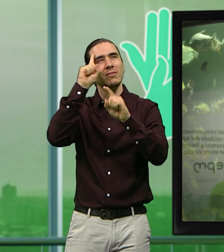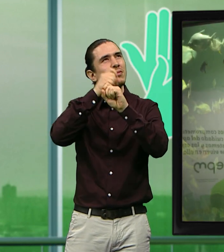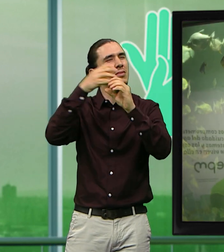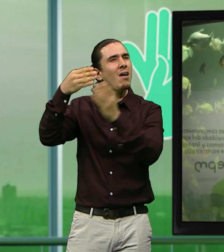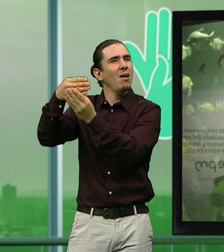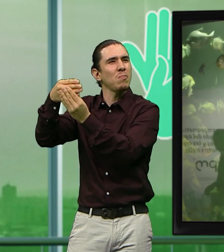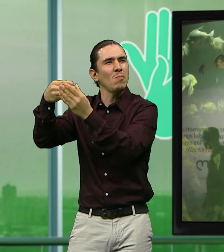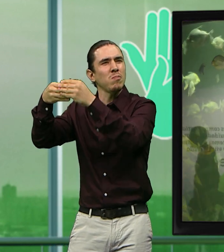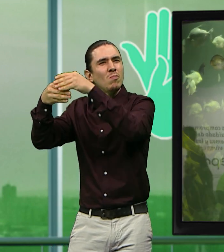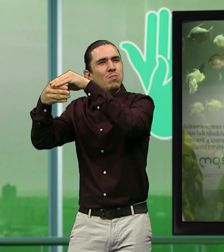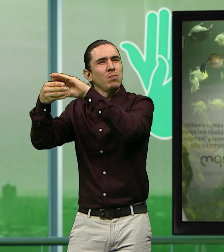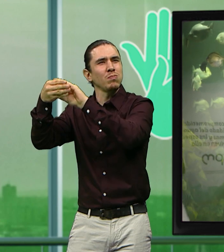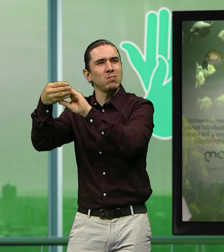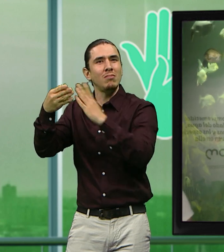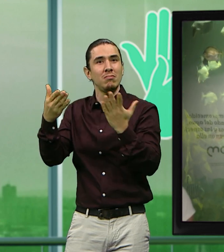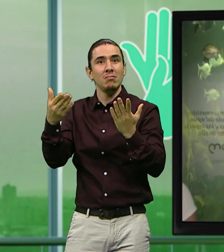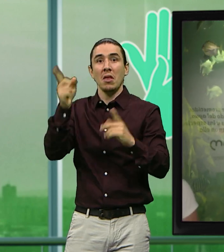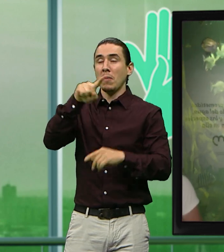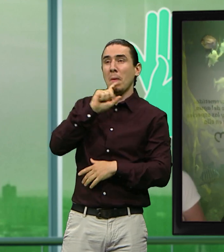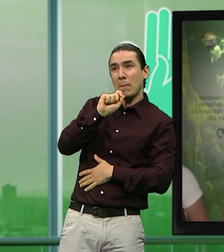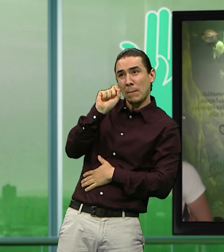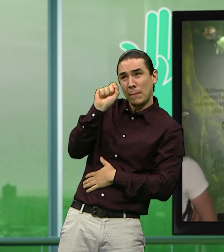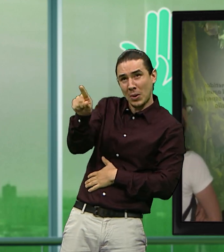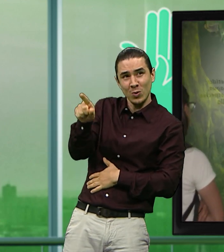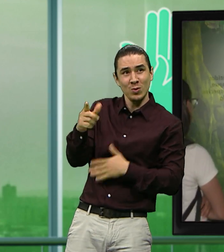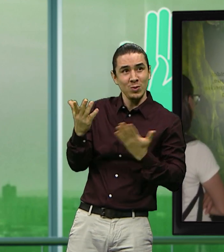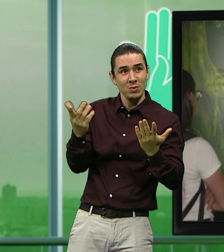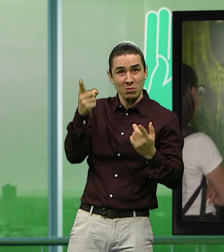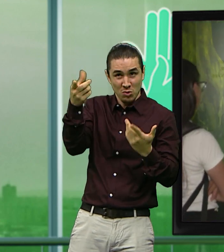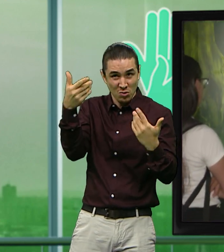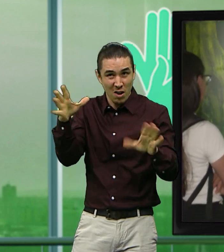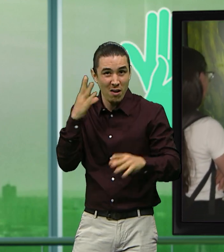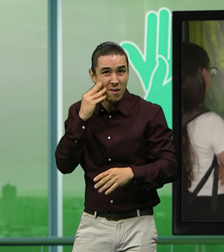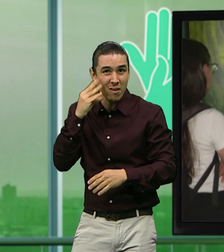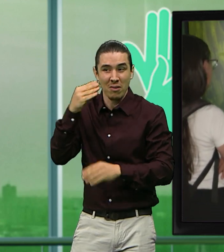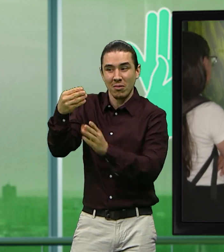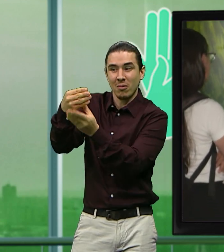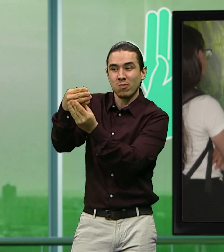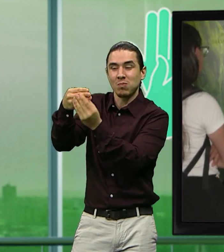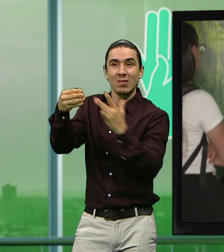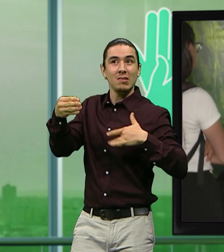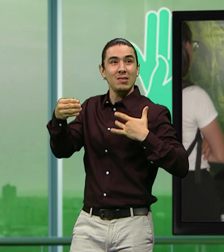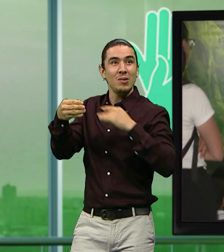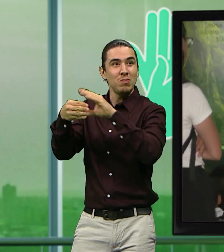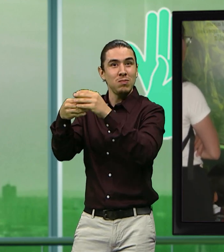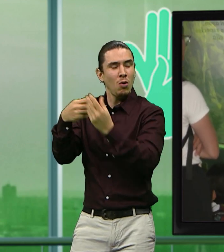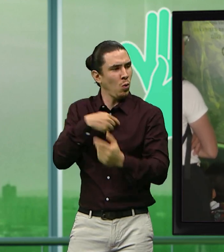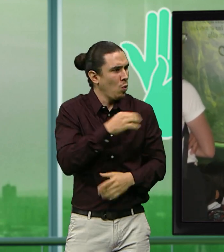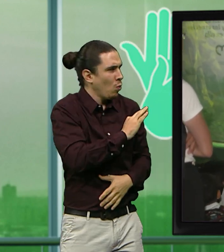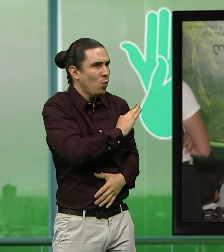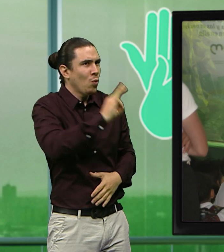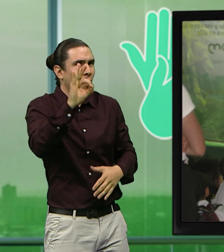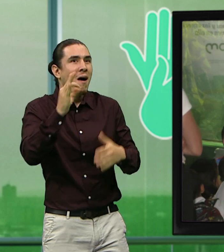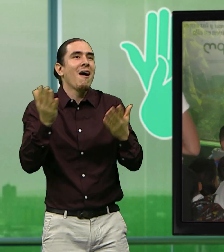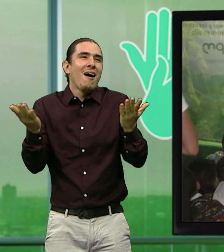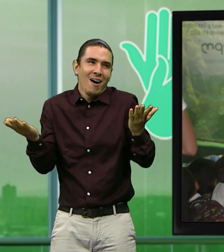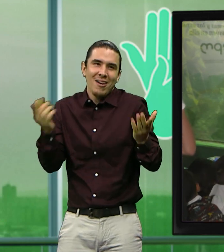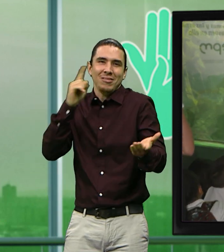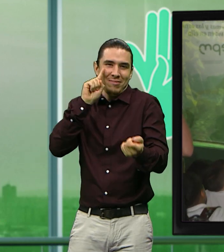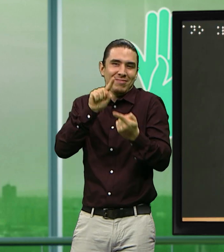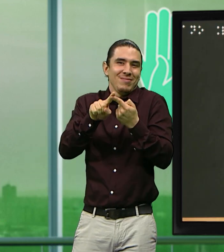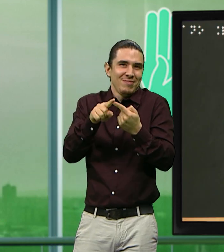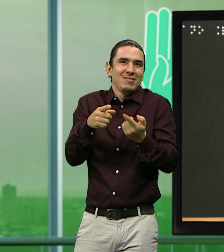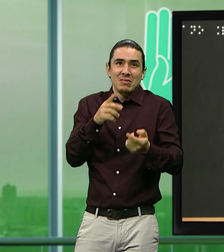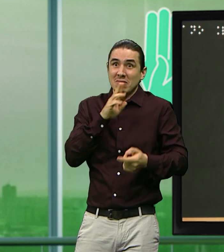esa especie. Claro, y ahí también es hacerse la pregunta. Por ejemplo, ¿tú cuándo has tocado un pez? ¿Cierto? Nunca. Entonces no solamente las